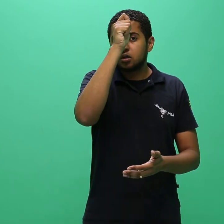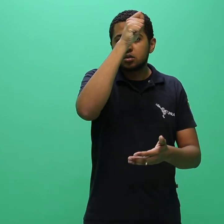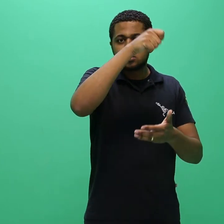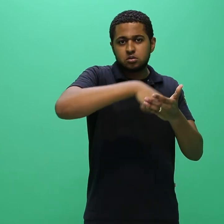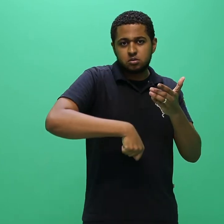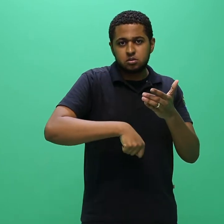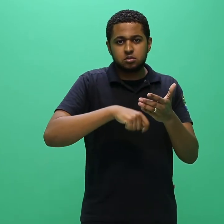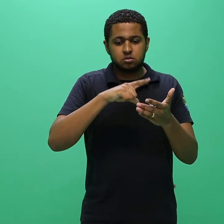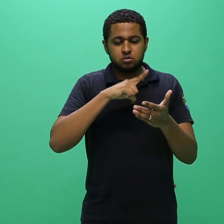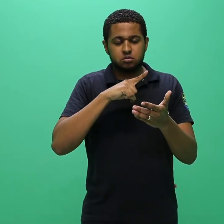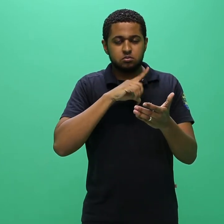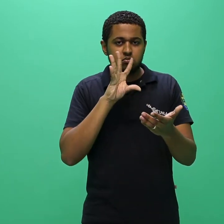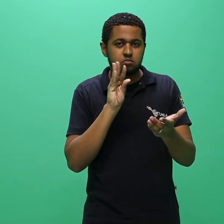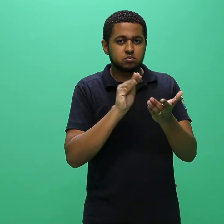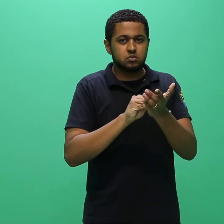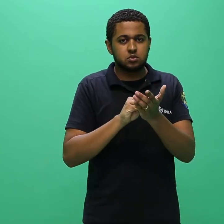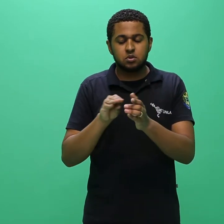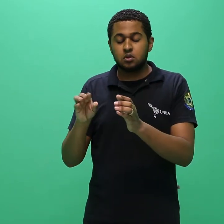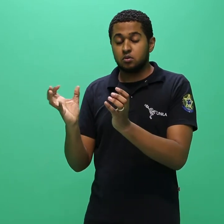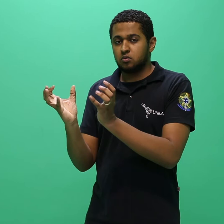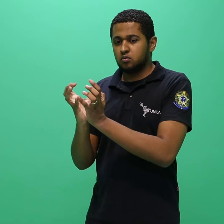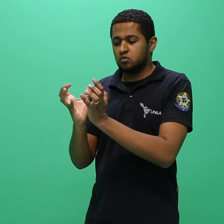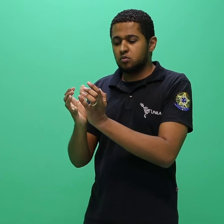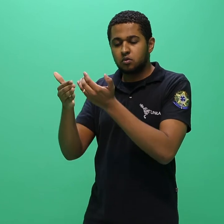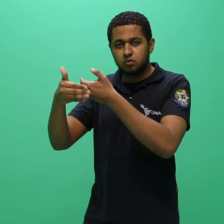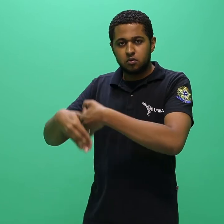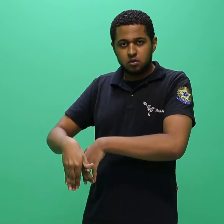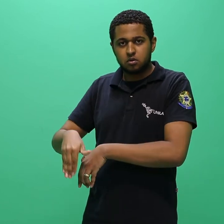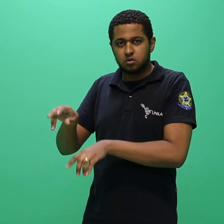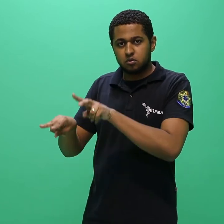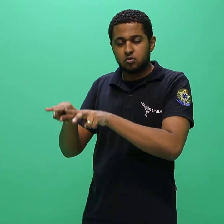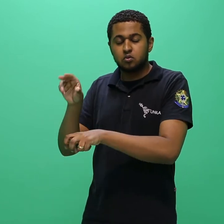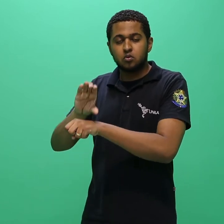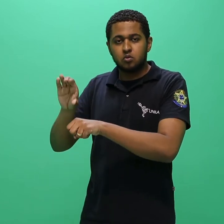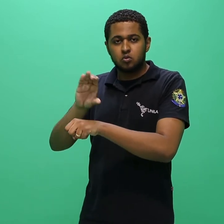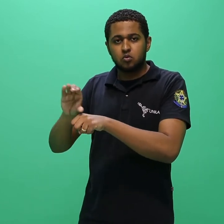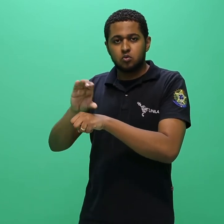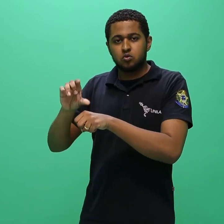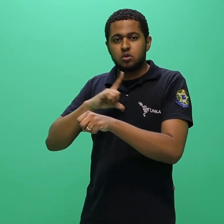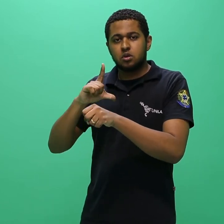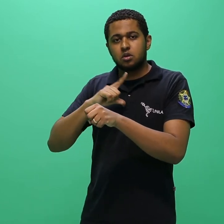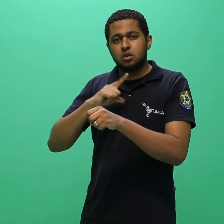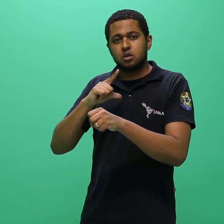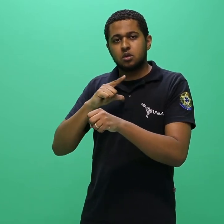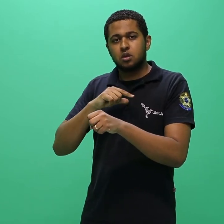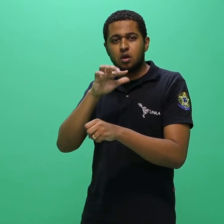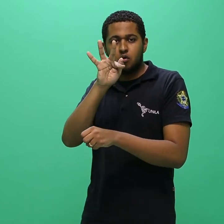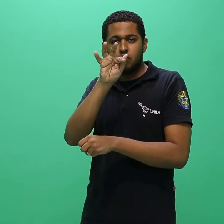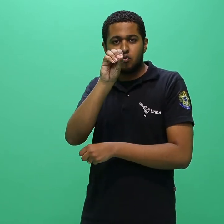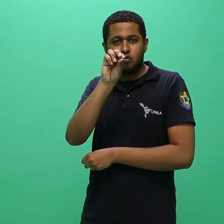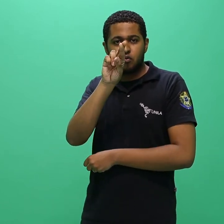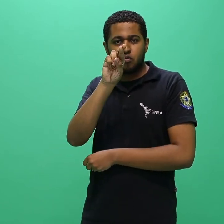comissão de avaliação do curso em formulário padrão fornecido pela Prograde.